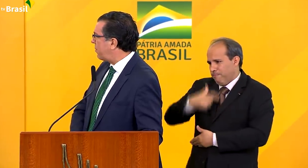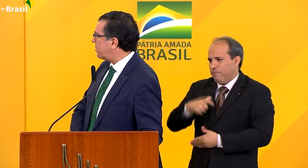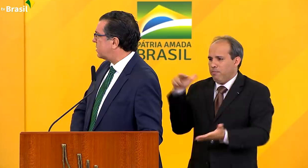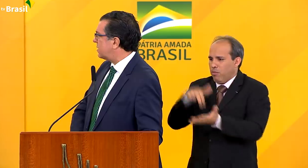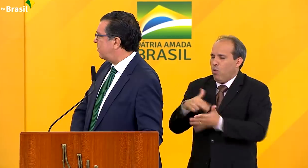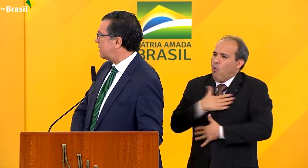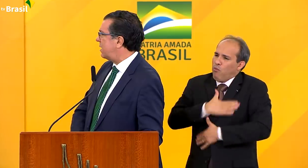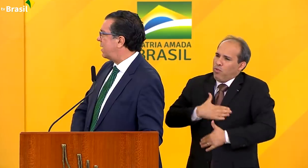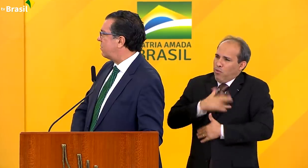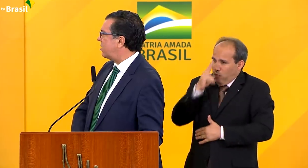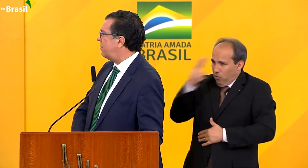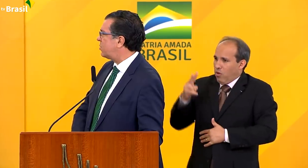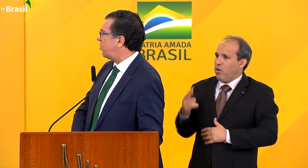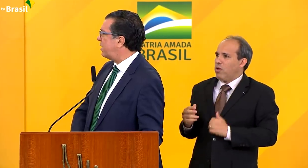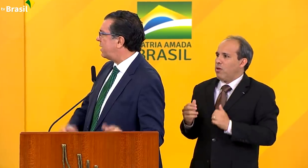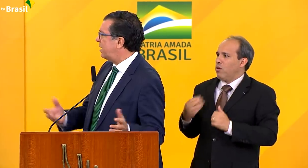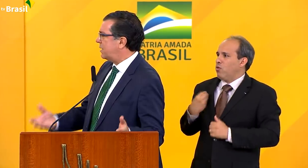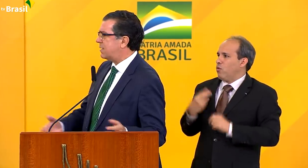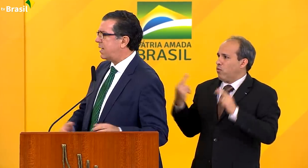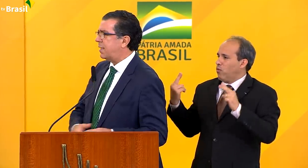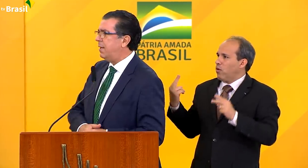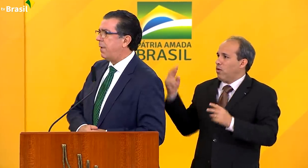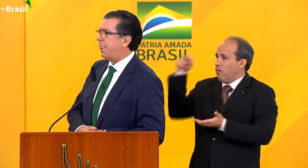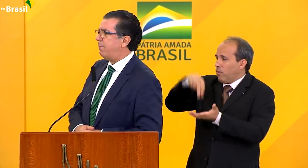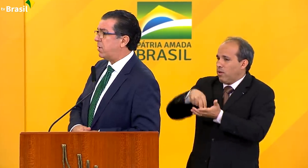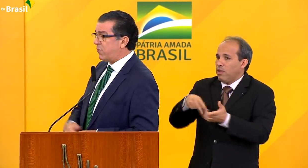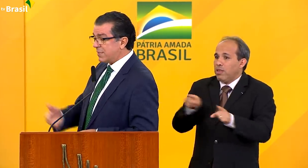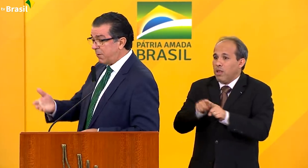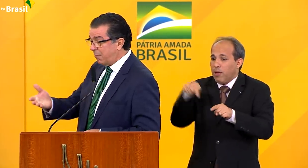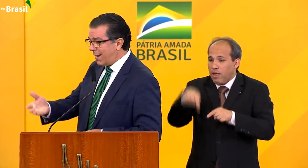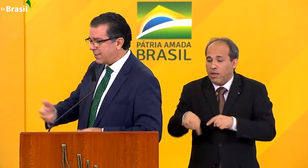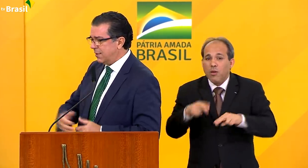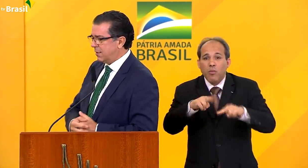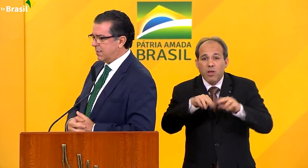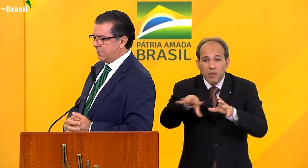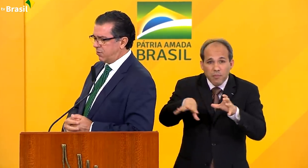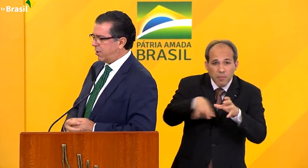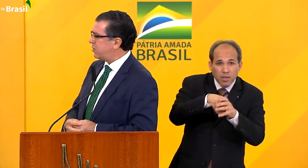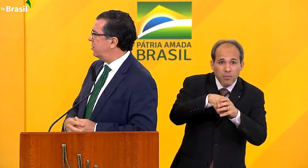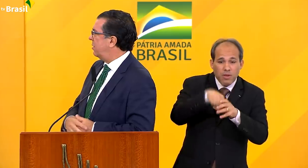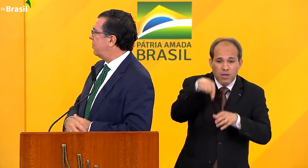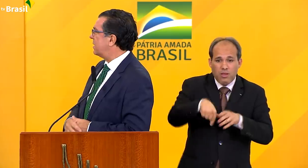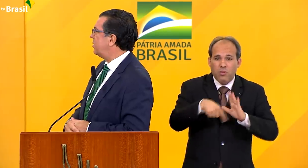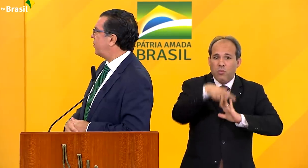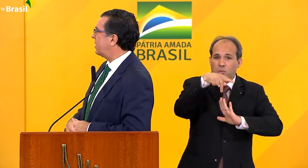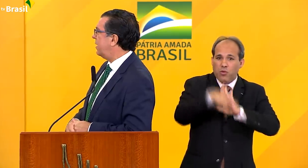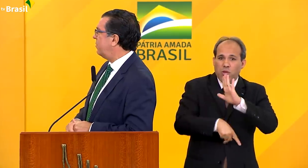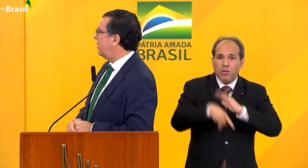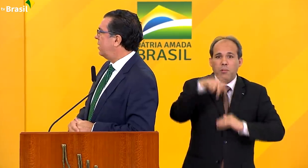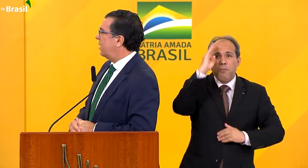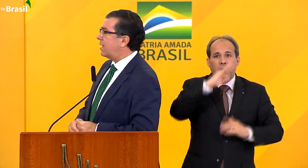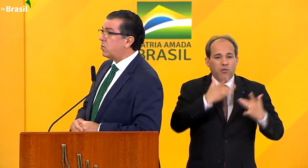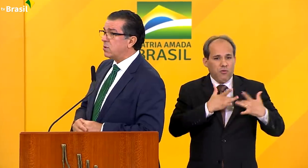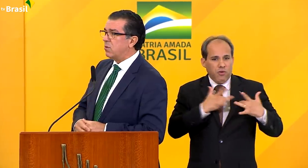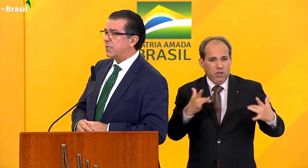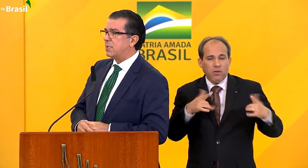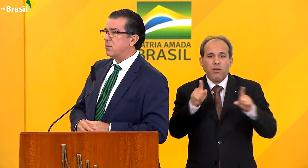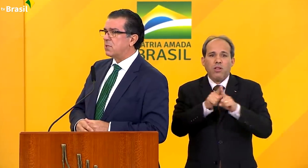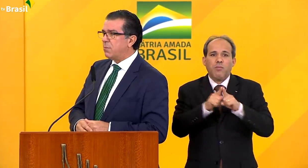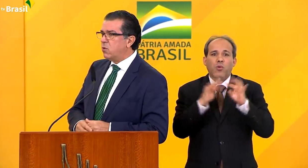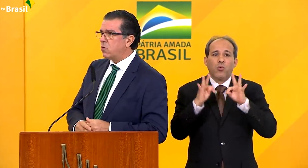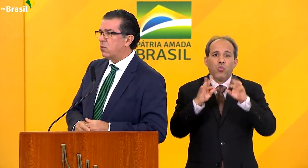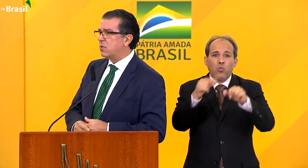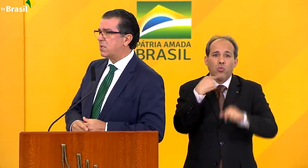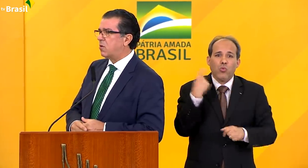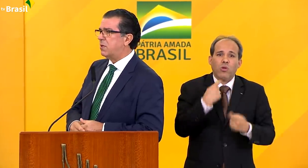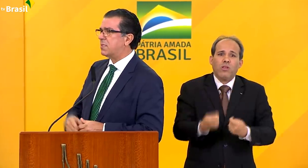aqui, é uma honra para a Associação Brasileira da Indústria de Alimentos poder estar aqui, poder fazer parte desse projeto Brasil Fraterno e a todos nós,